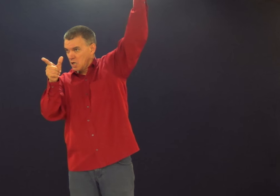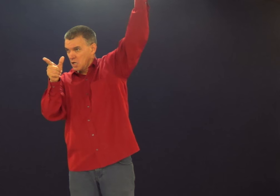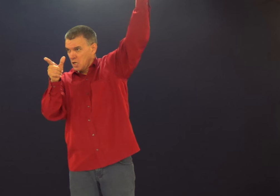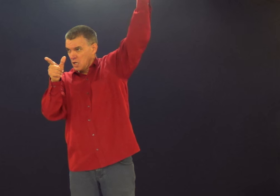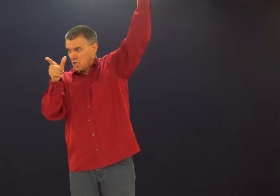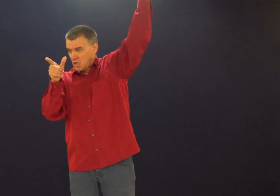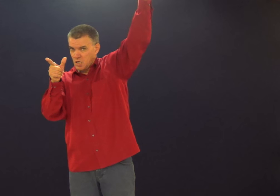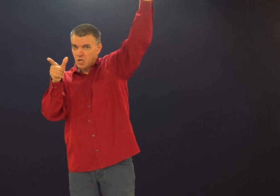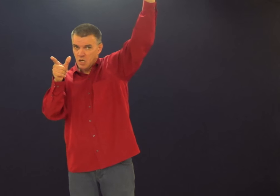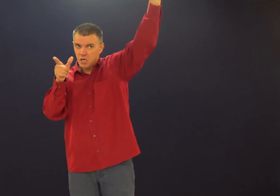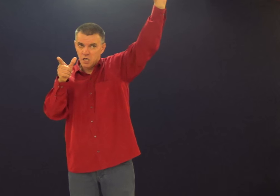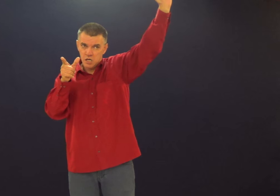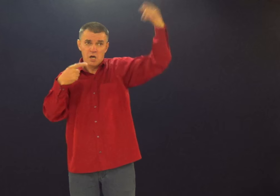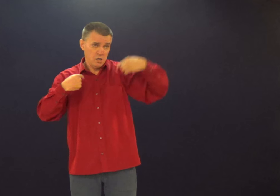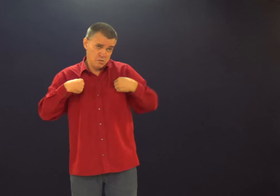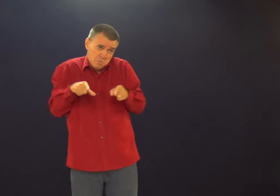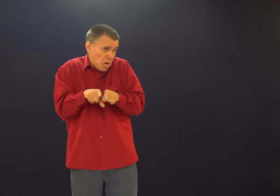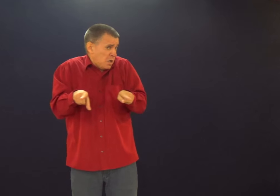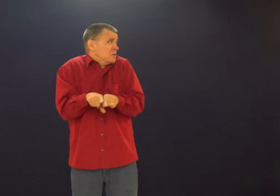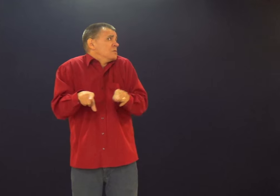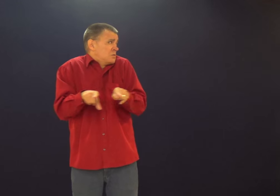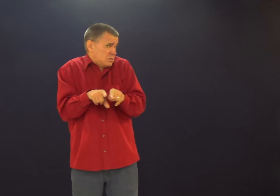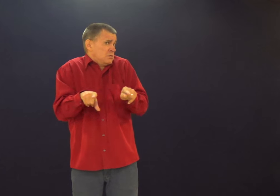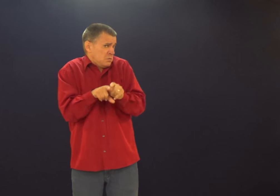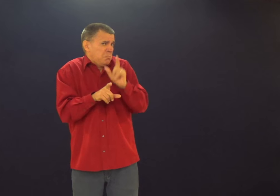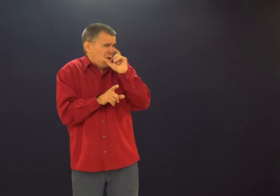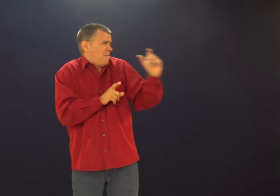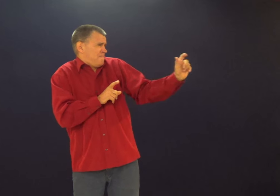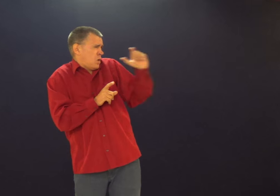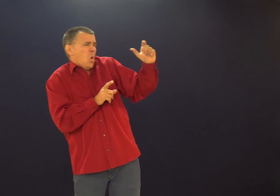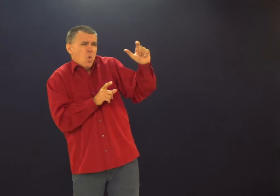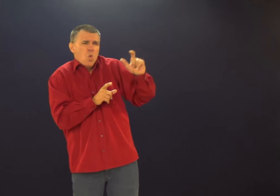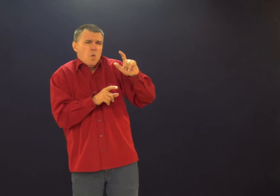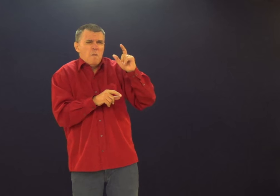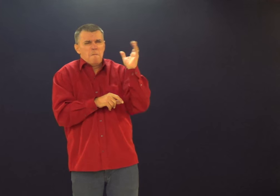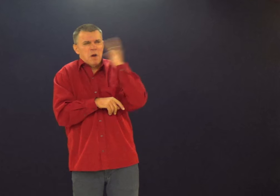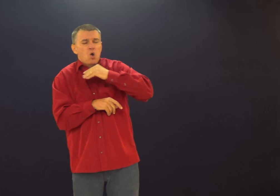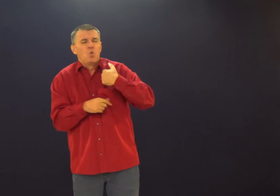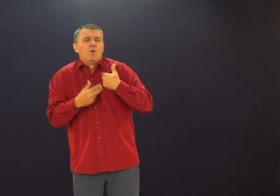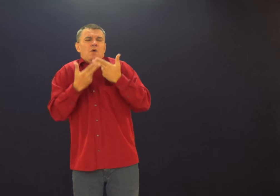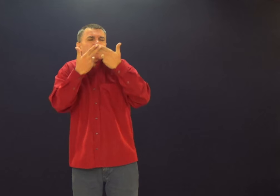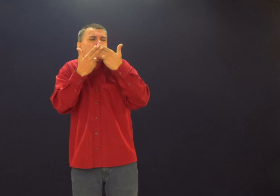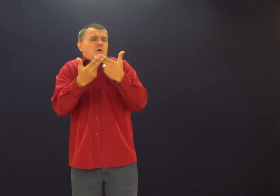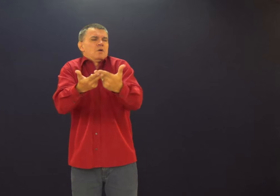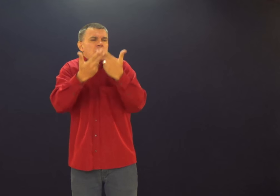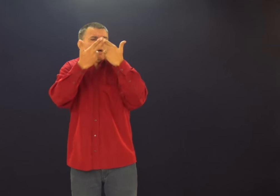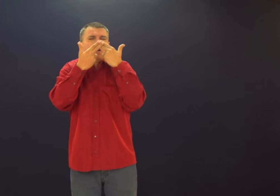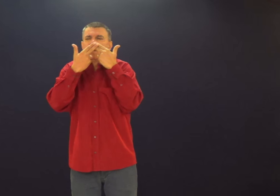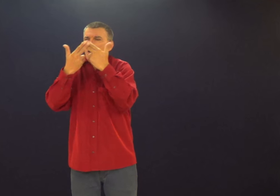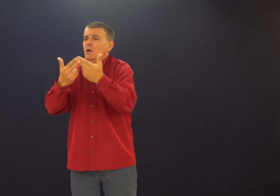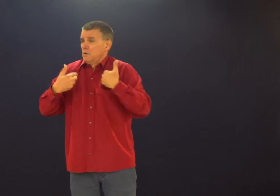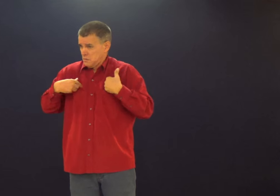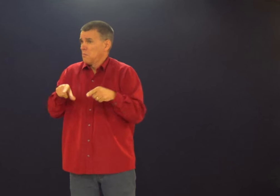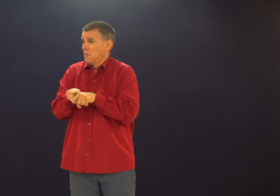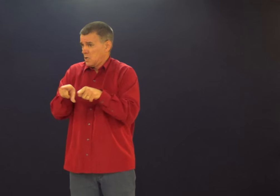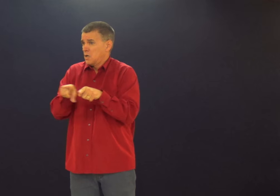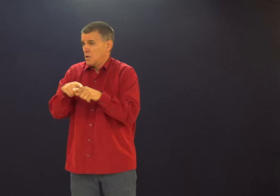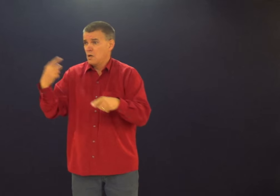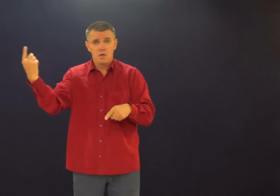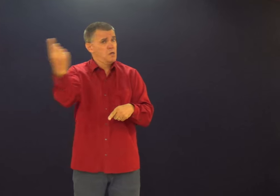coisa ruim para você, já que não sei se com você, ou alguém também, ué, acontece. Palavras um pouco ríspidas, um pouco grossas,